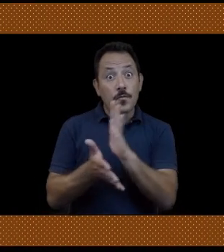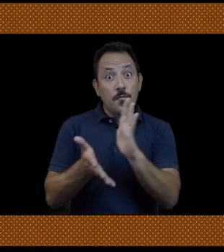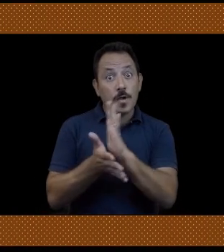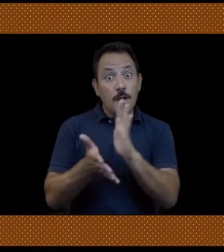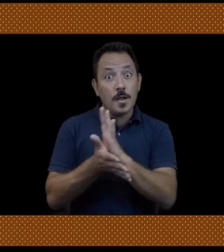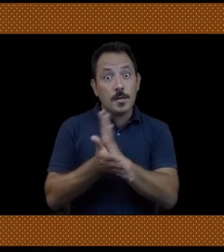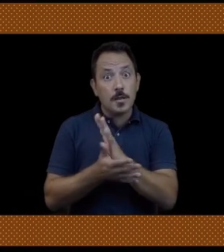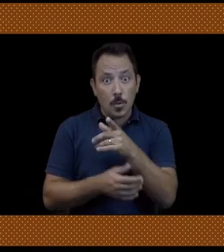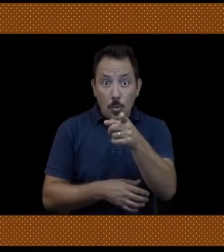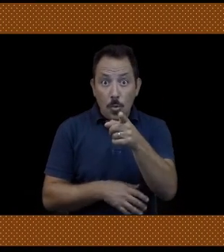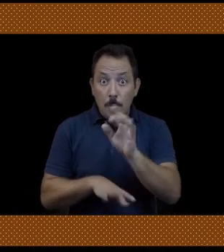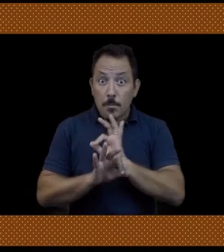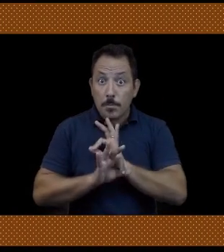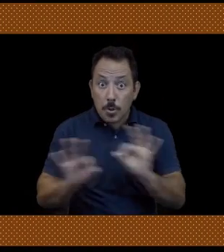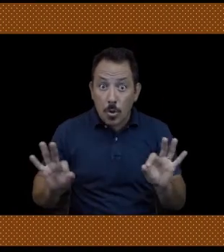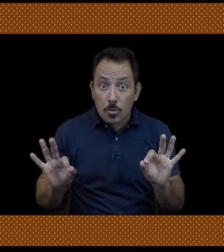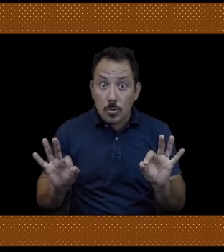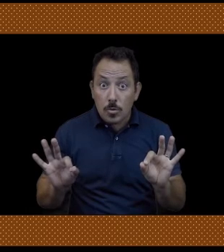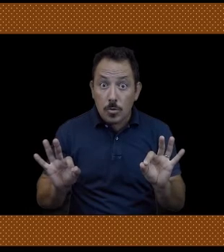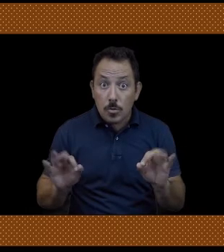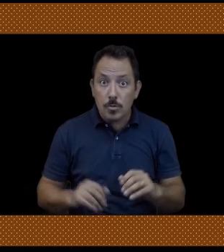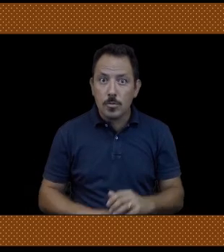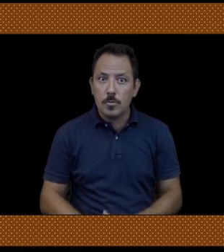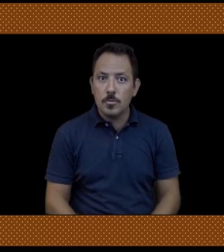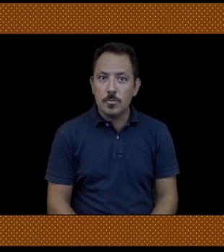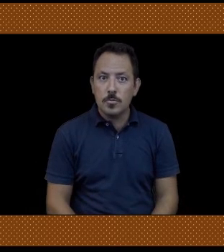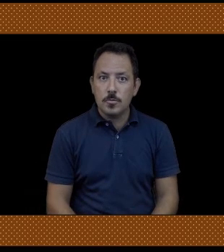Sei pronto per la festa, Patrizio?